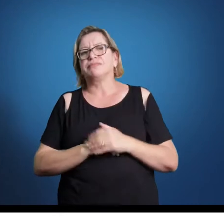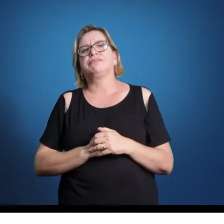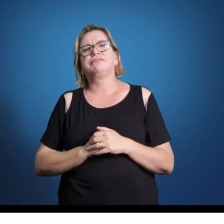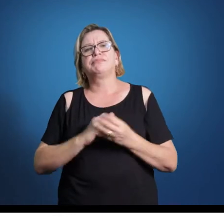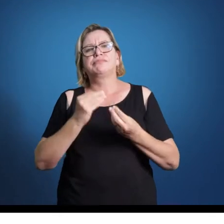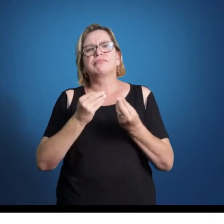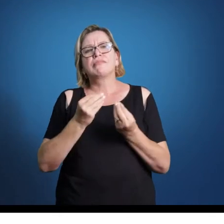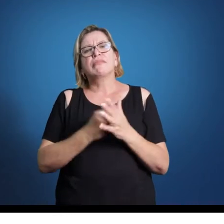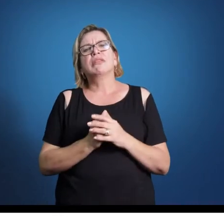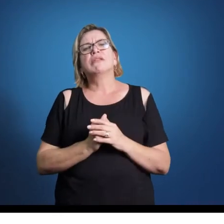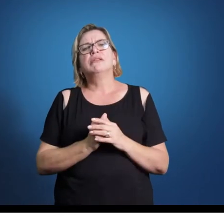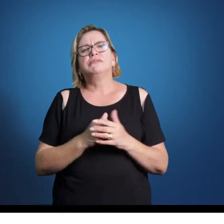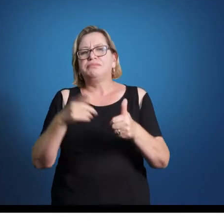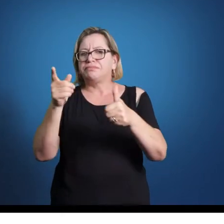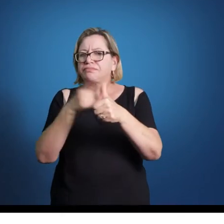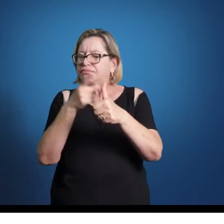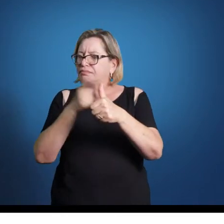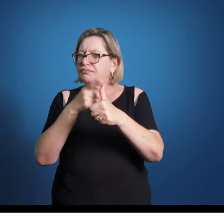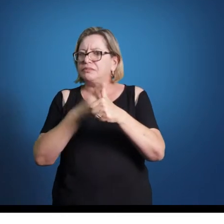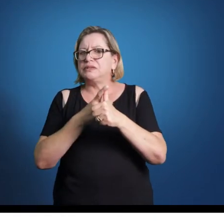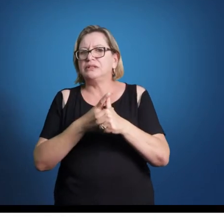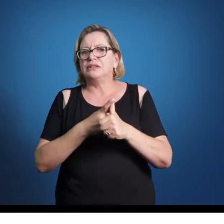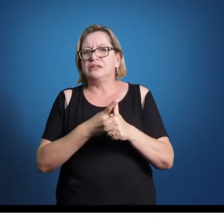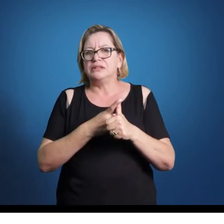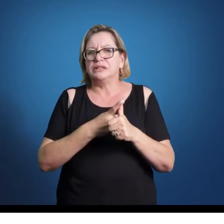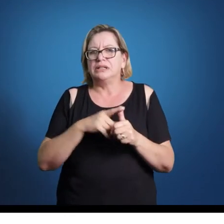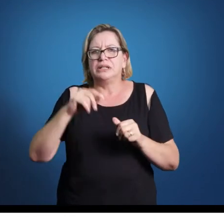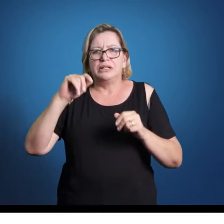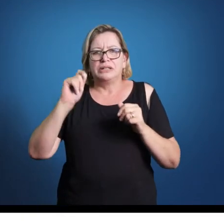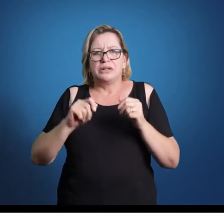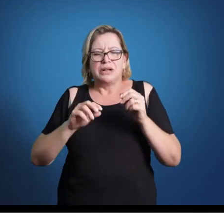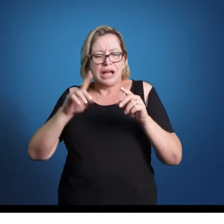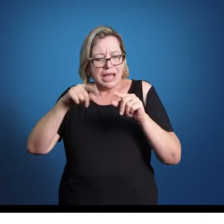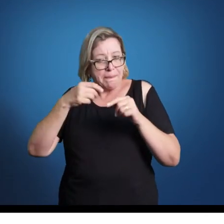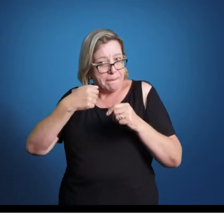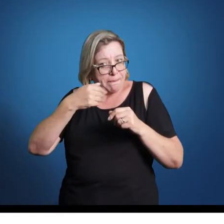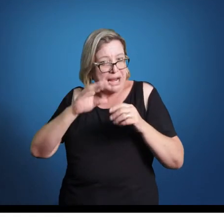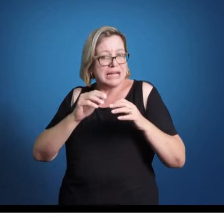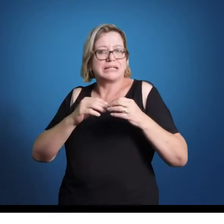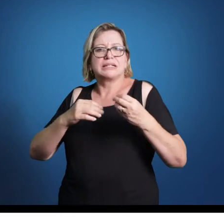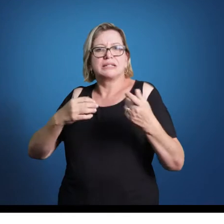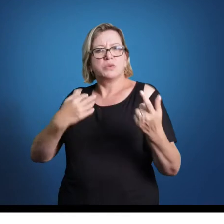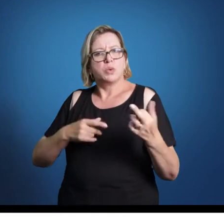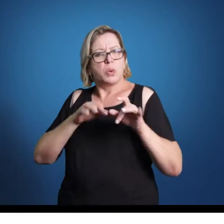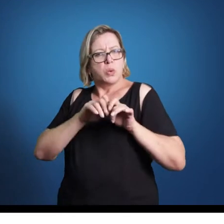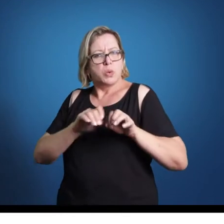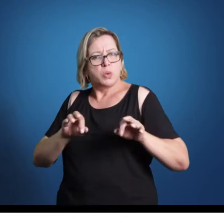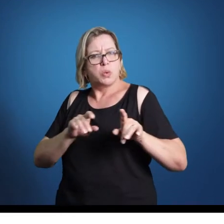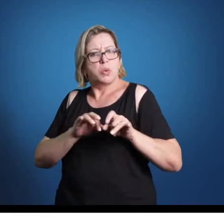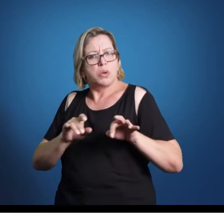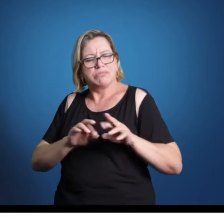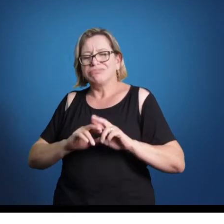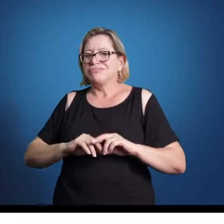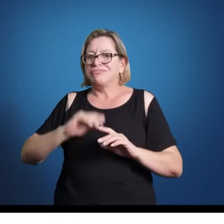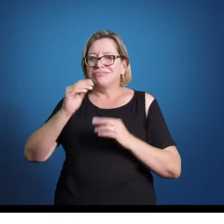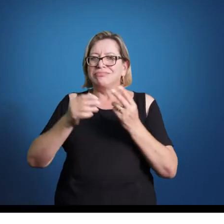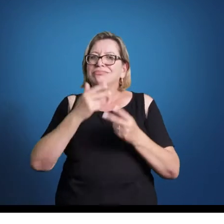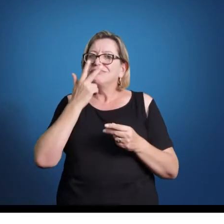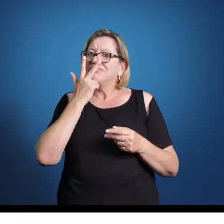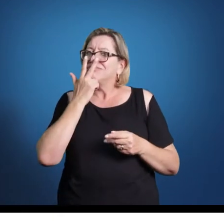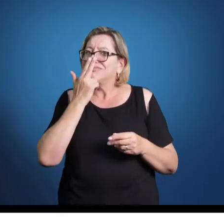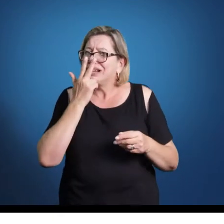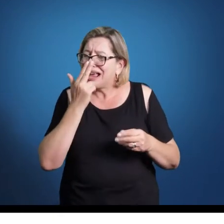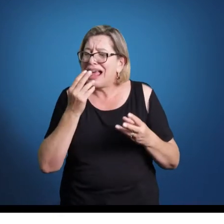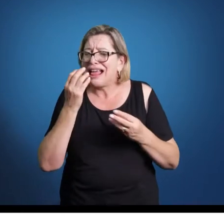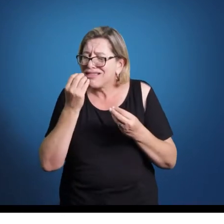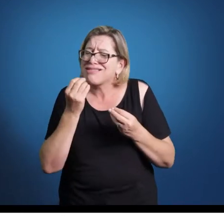Bom, a música do classismo é predominantemente instrumental. Nesse ponto ela não é diferente da música do barroco, a